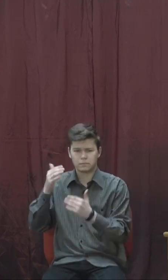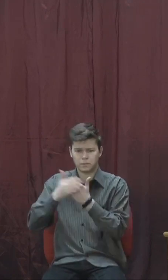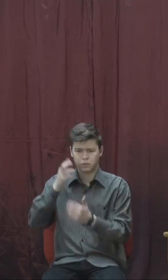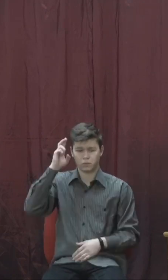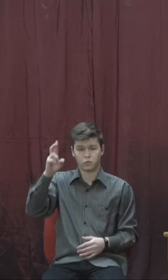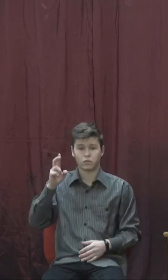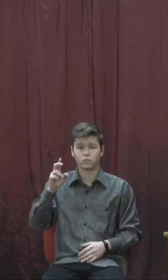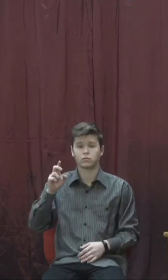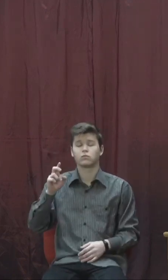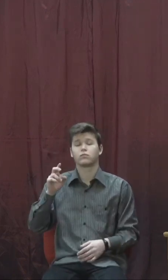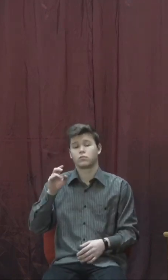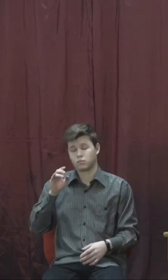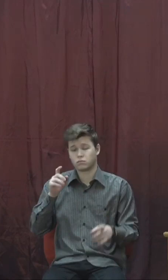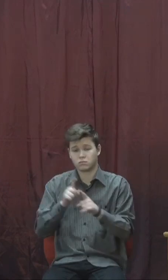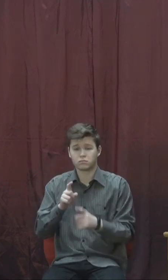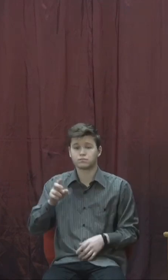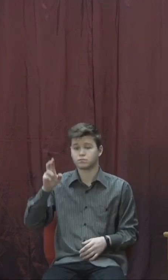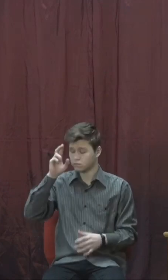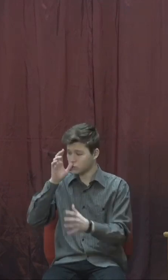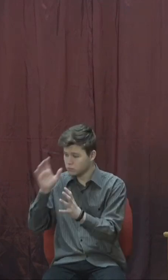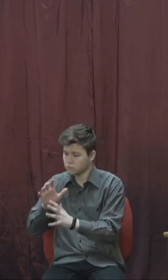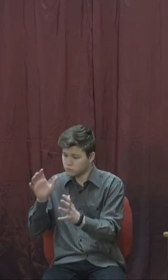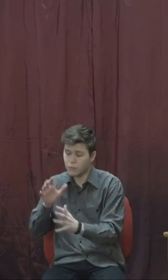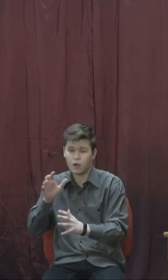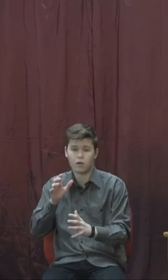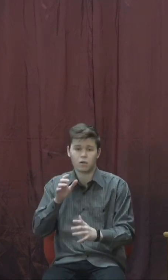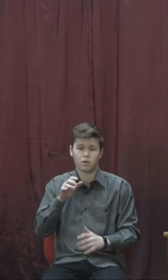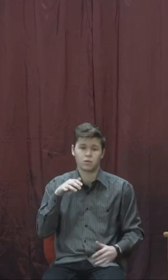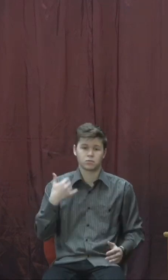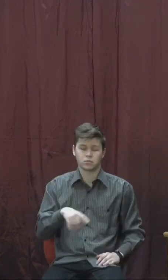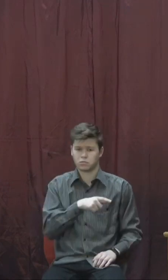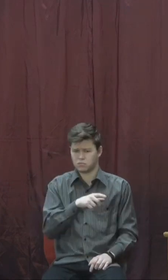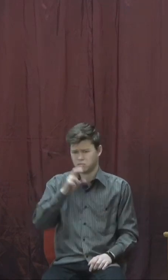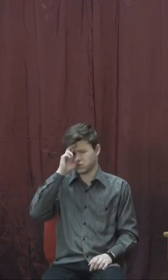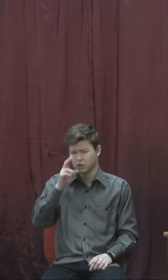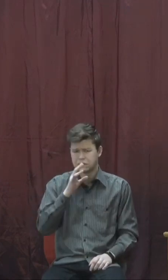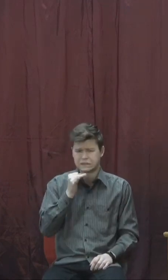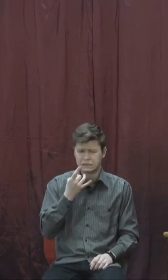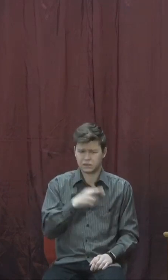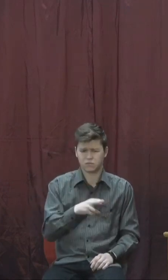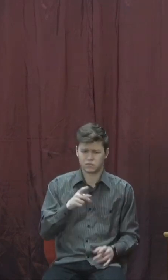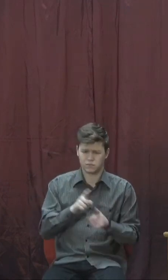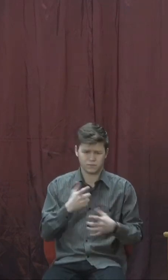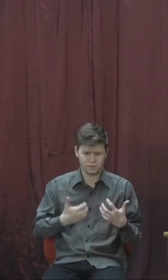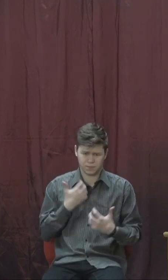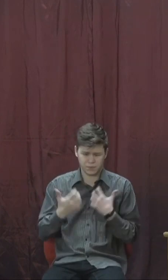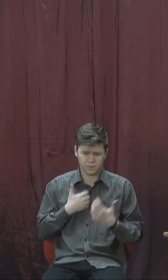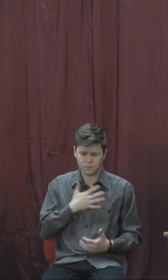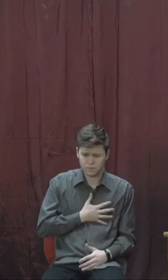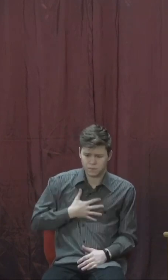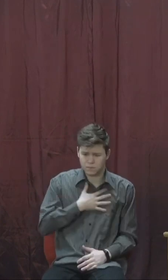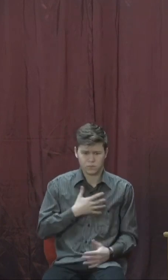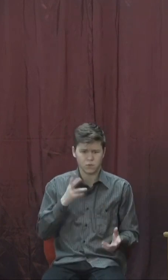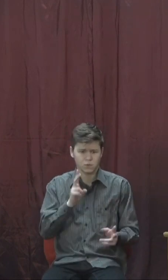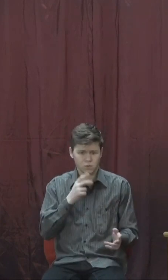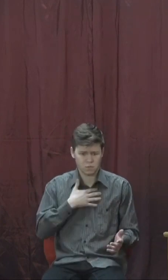І навіть уже сирійський цар почав непокоїтися, що, напевно, зрадник у його штабі, зрадник у його війську, ті,